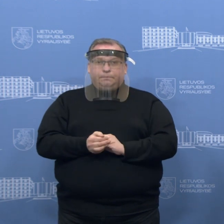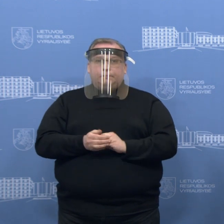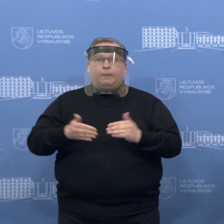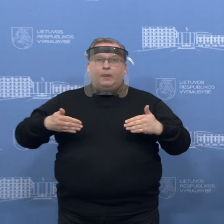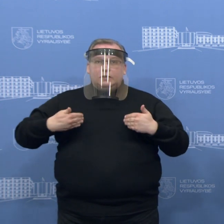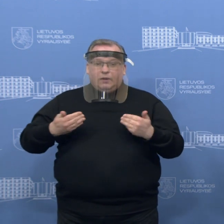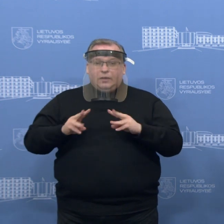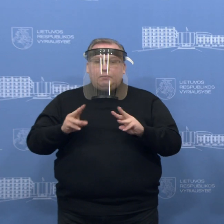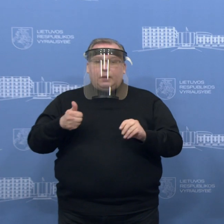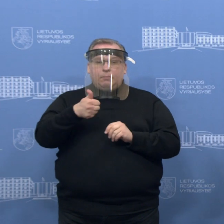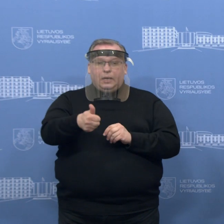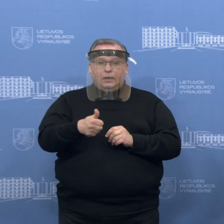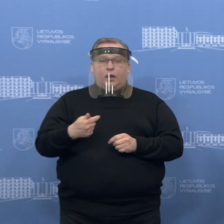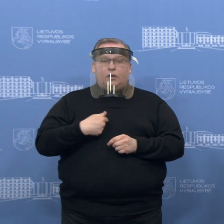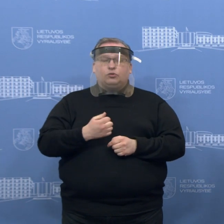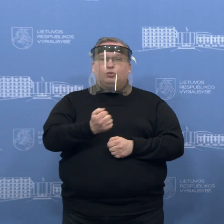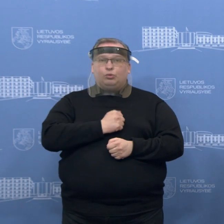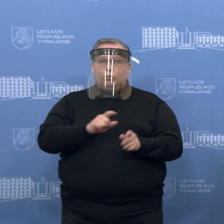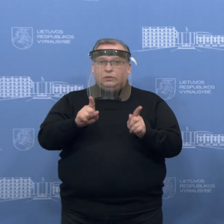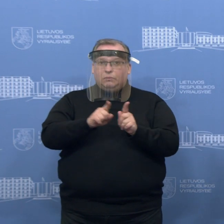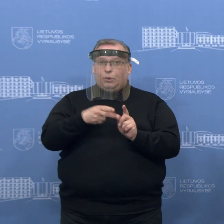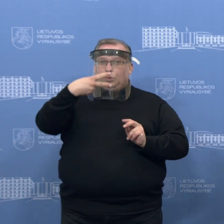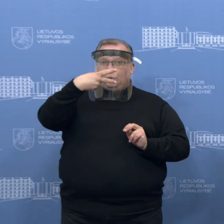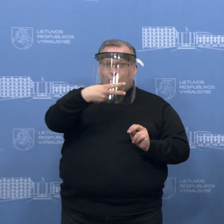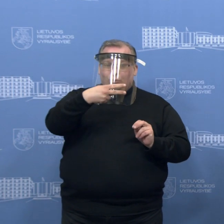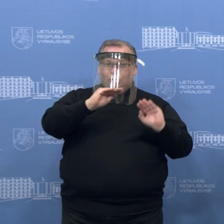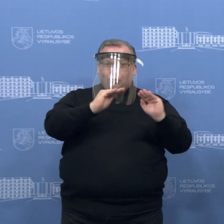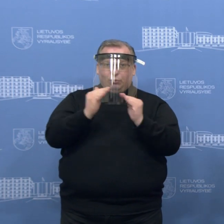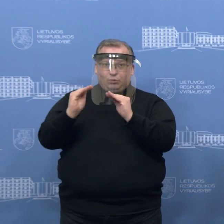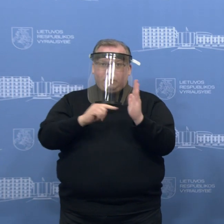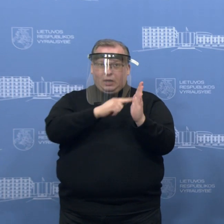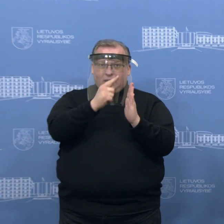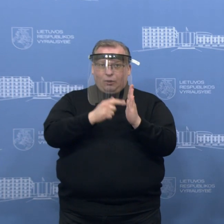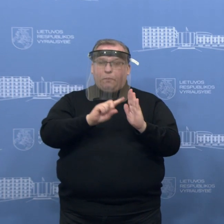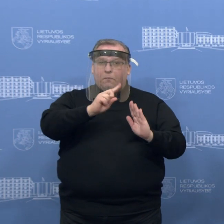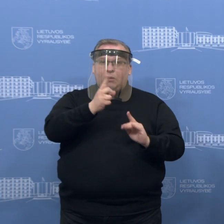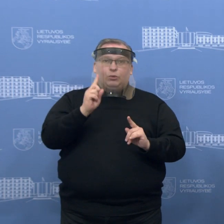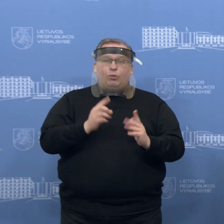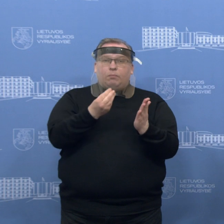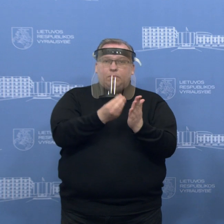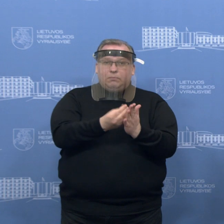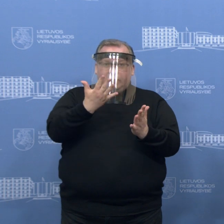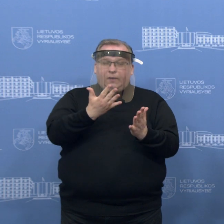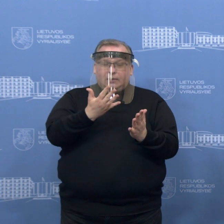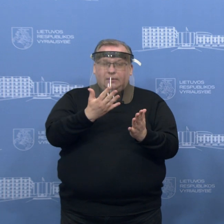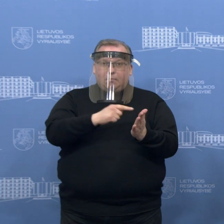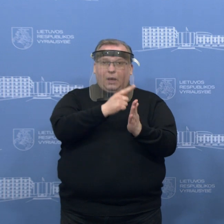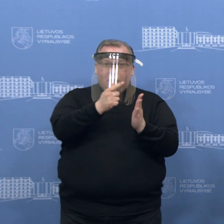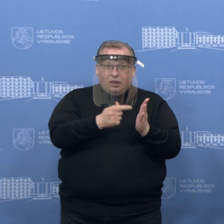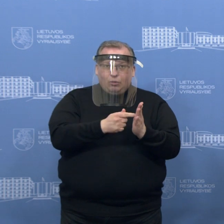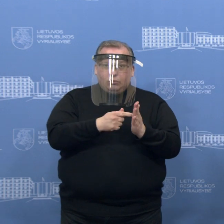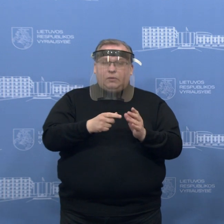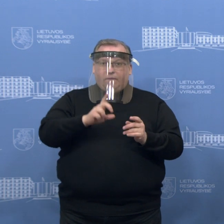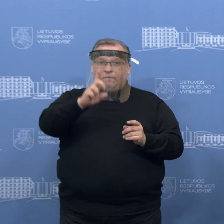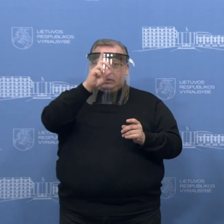Labadiena, ponia premjerė. Aš turėčiau taip pat du trumpus klausimus. Pirmiausia, norėčiau pasiteirauti, kaip vertintumėte tai, kad šalyje